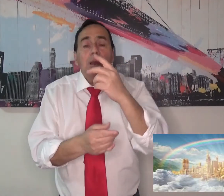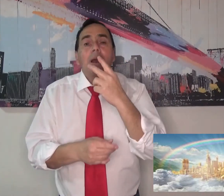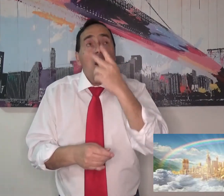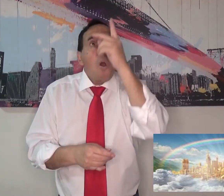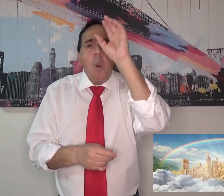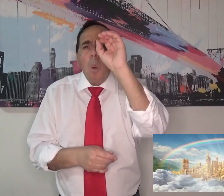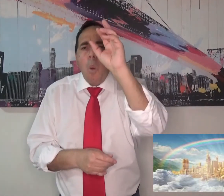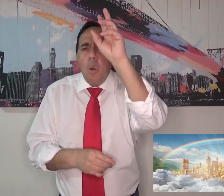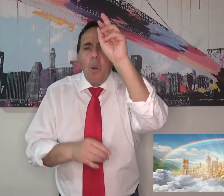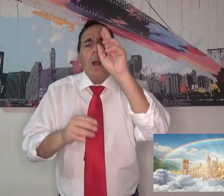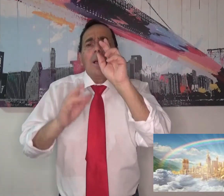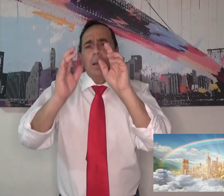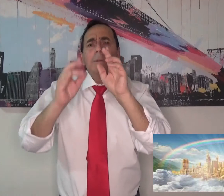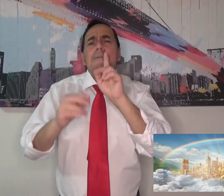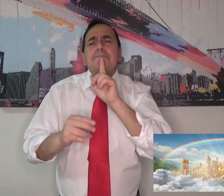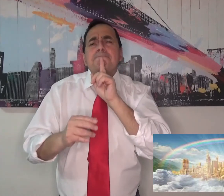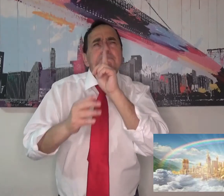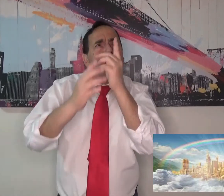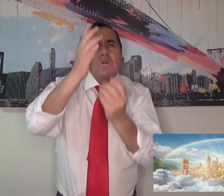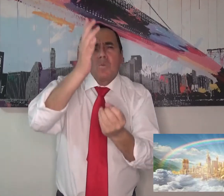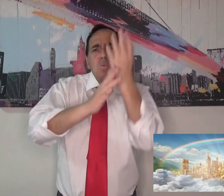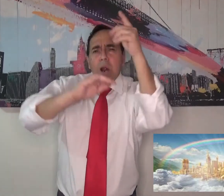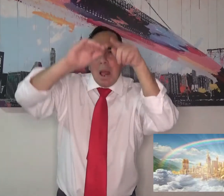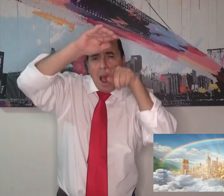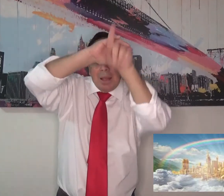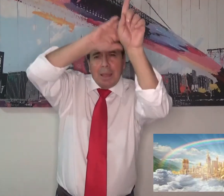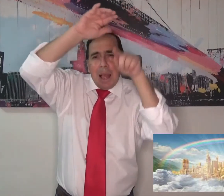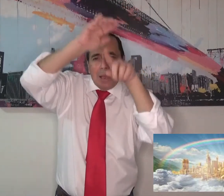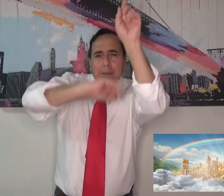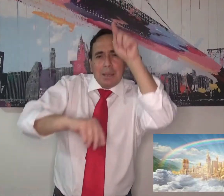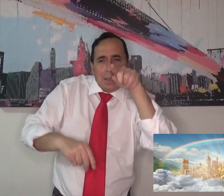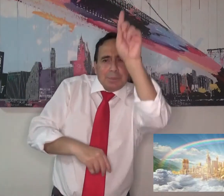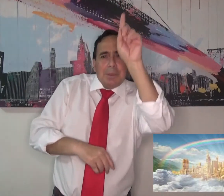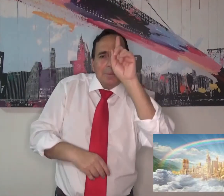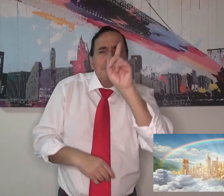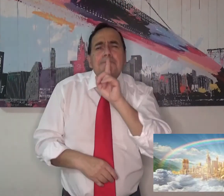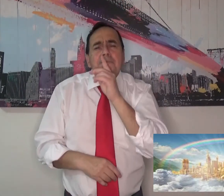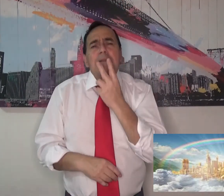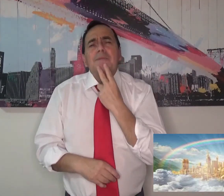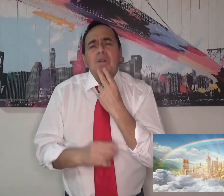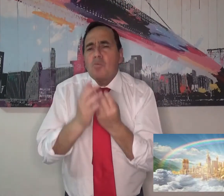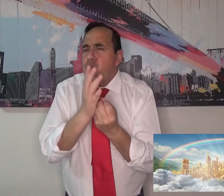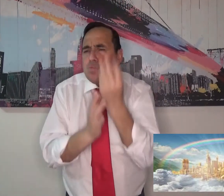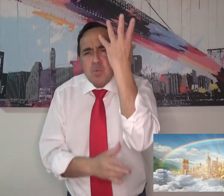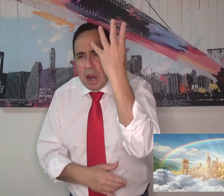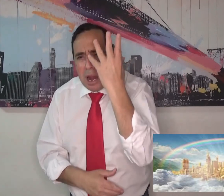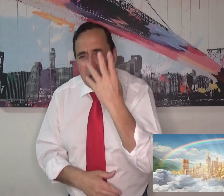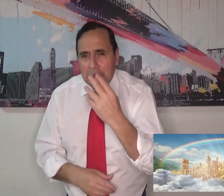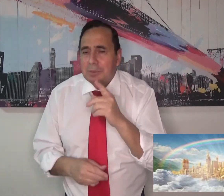Jerusalén. Esta es que todo está hecho de oro muy fino. Tendremos una nueva vida,